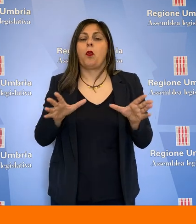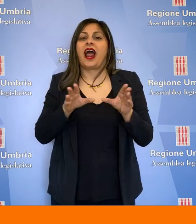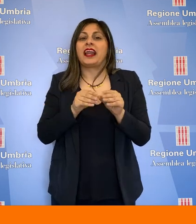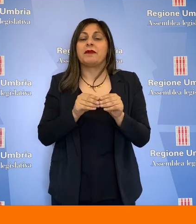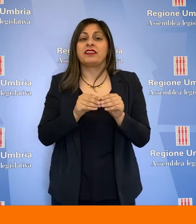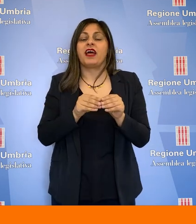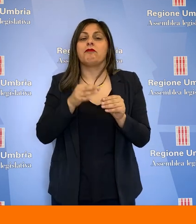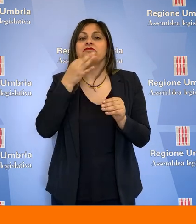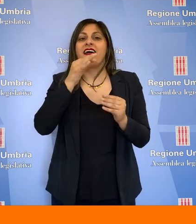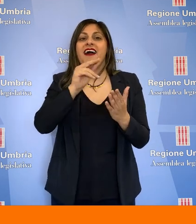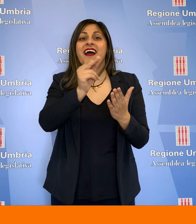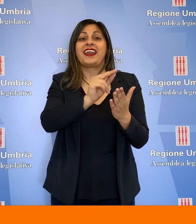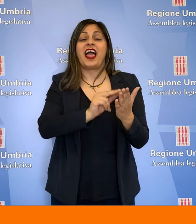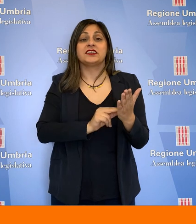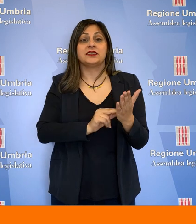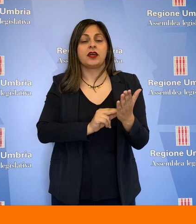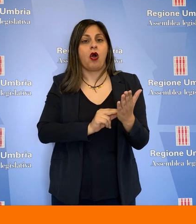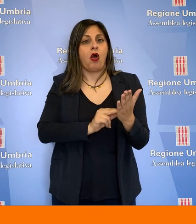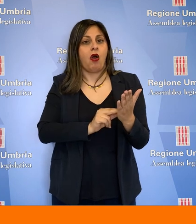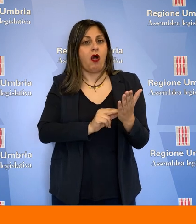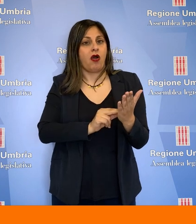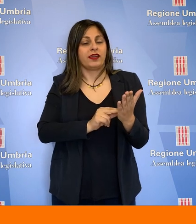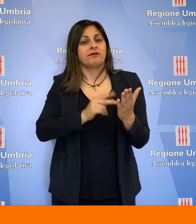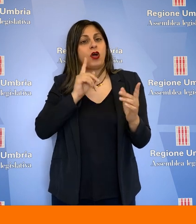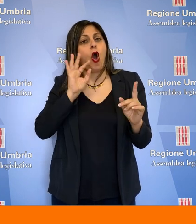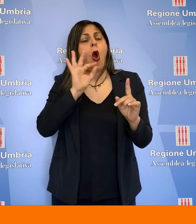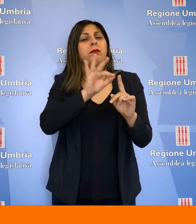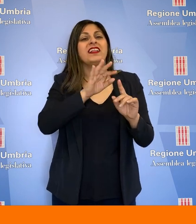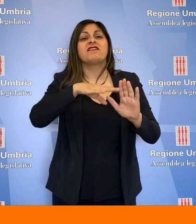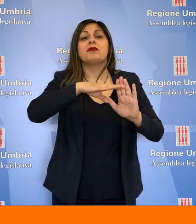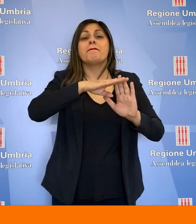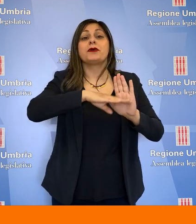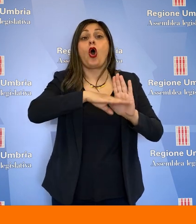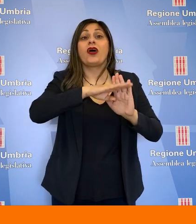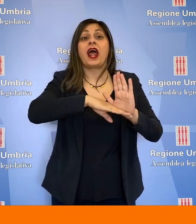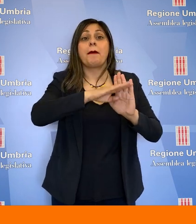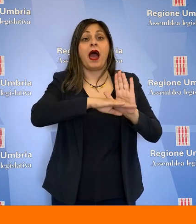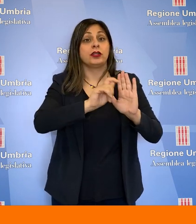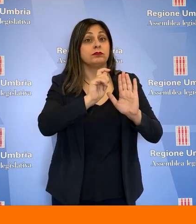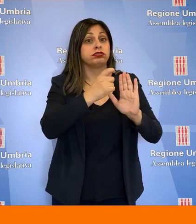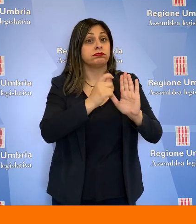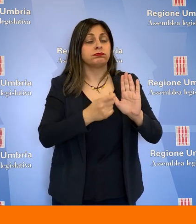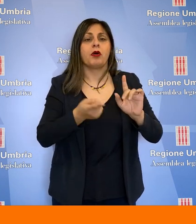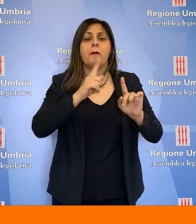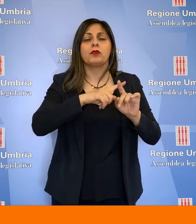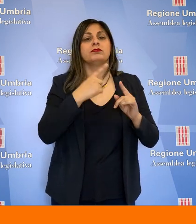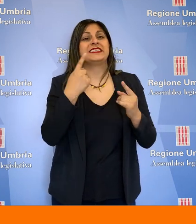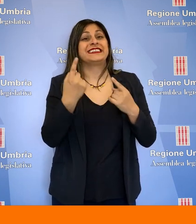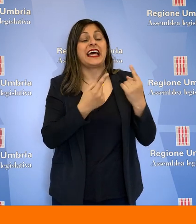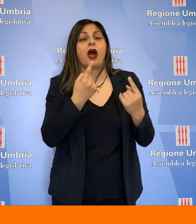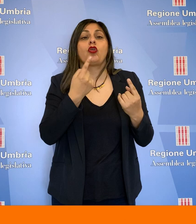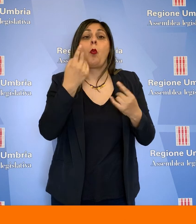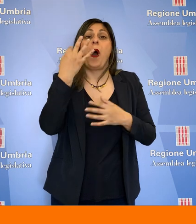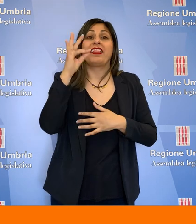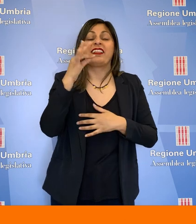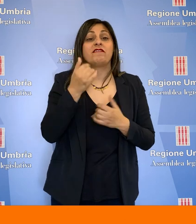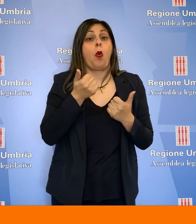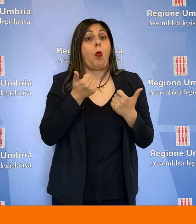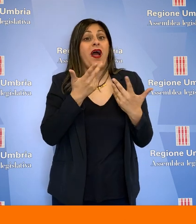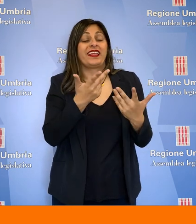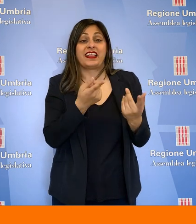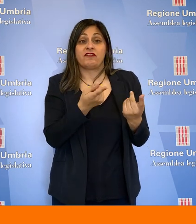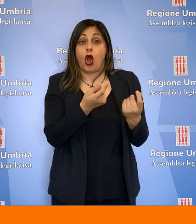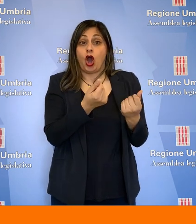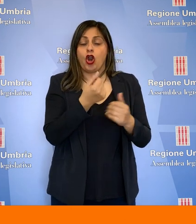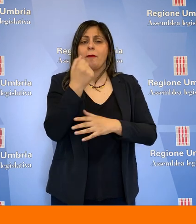all'unanimità la relazione sul conseguimento degli obiettivi programmatici e sullo stato qualitativo, quantitativo ed economico dei